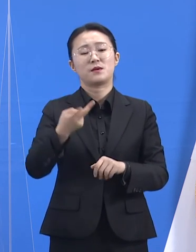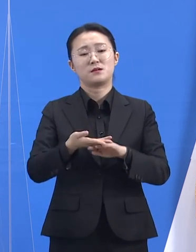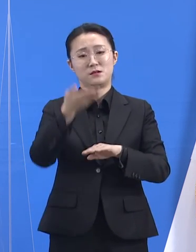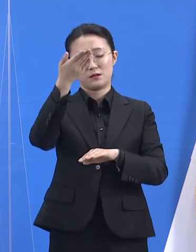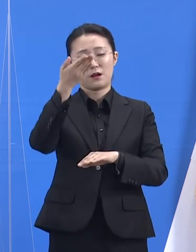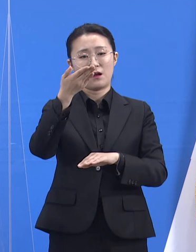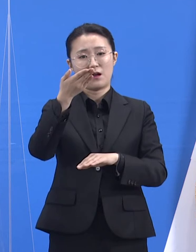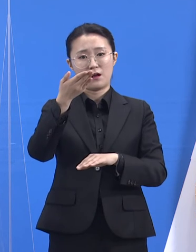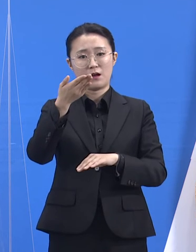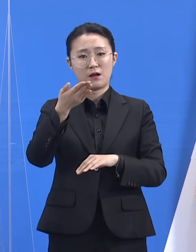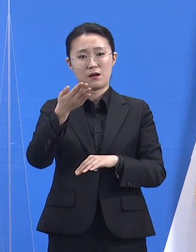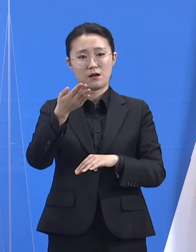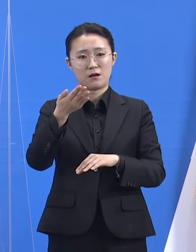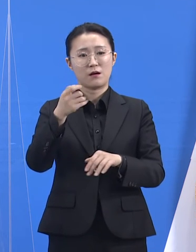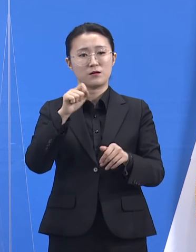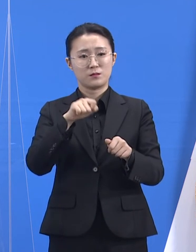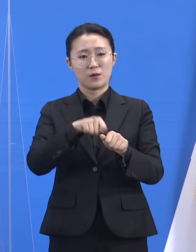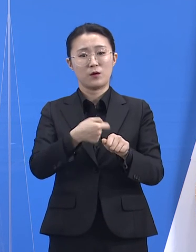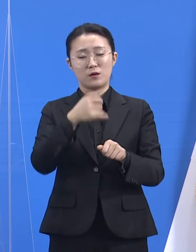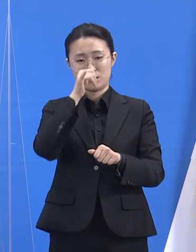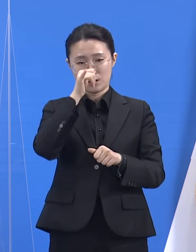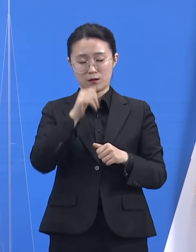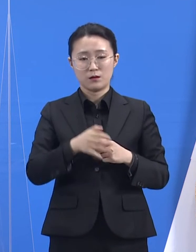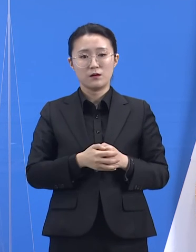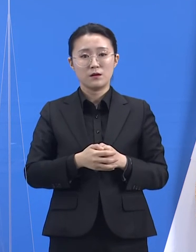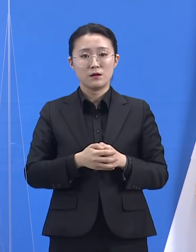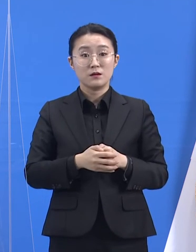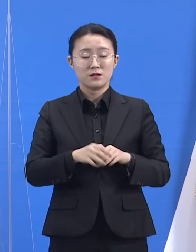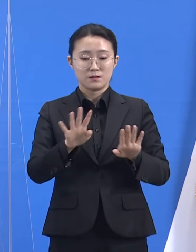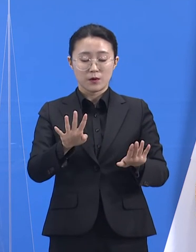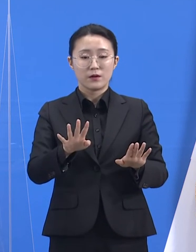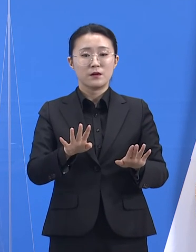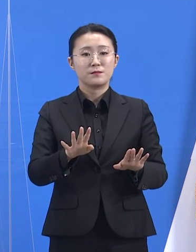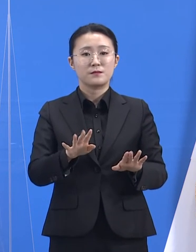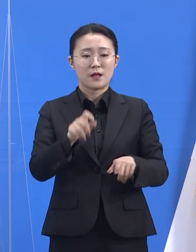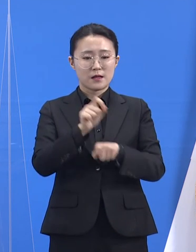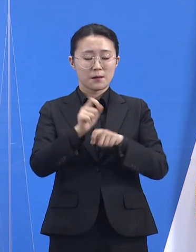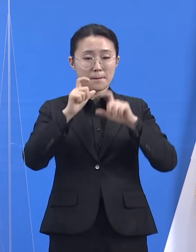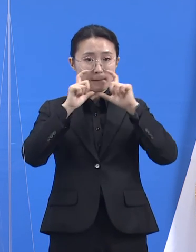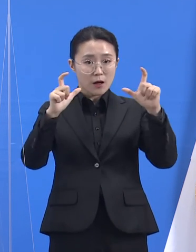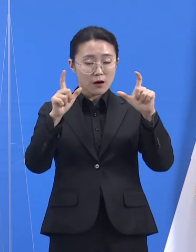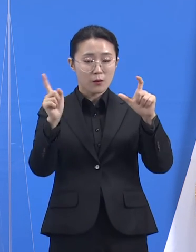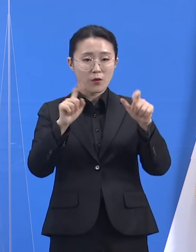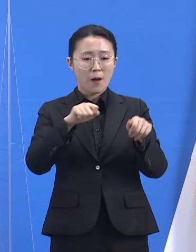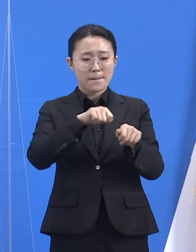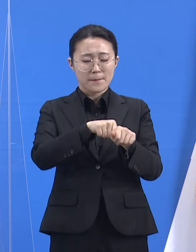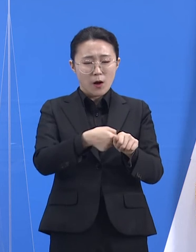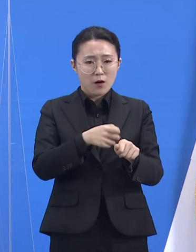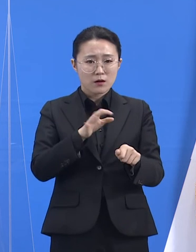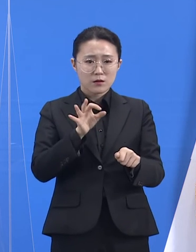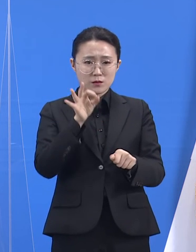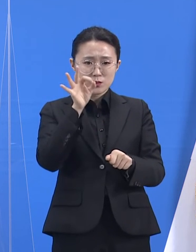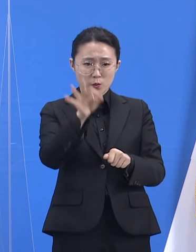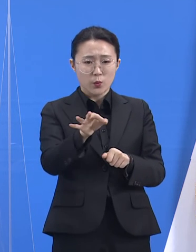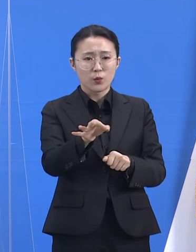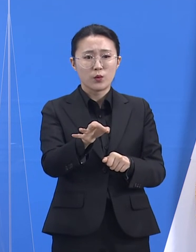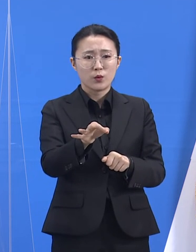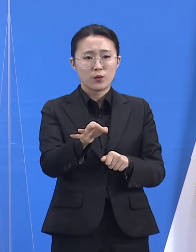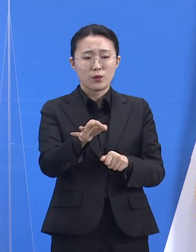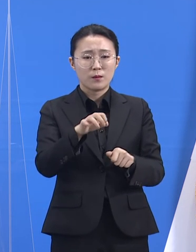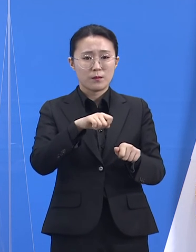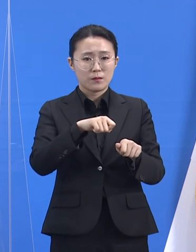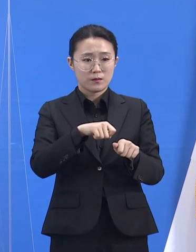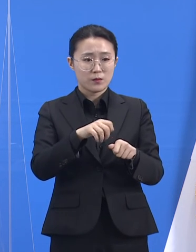다만 이번 행정명령의 목적이 벌금을 부과하고 구상권을 청구하는 등 강압적인 패널티를